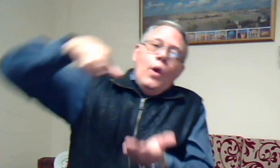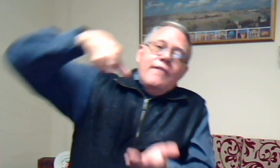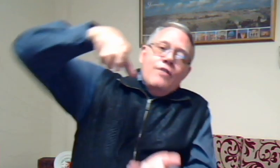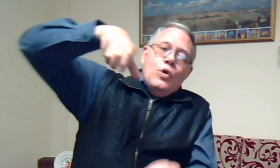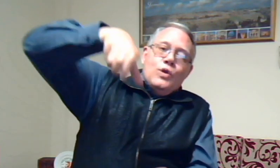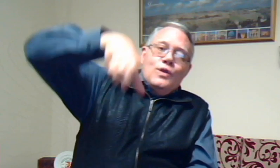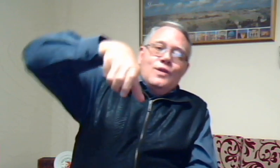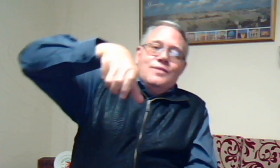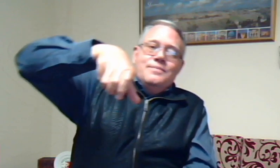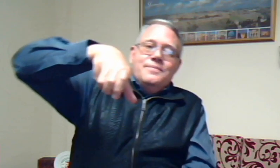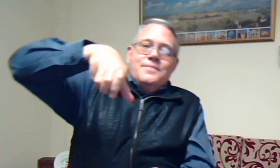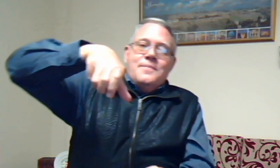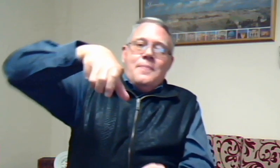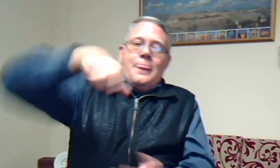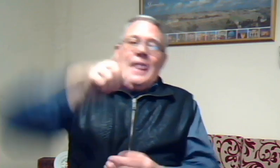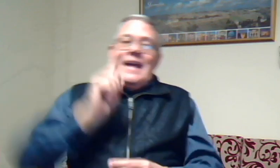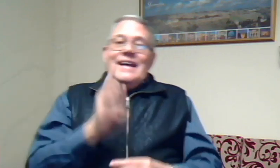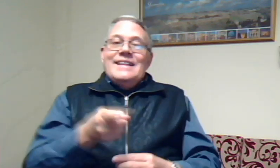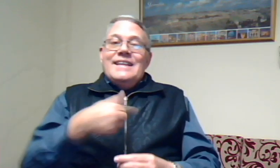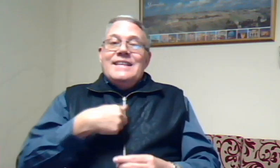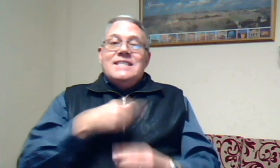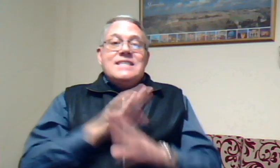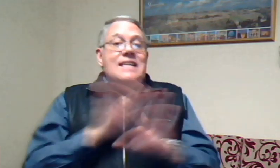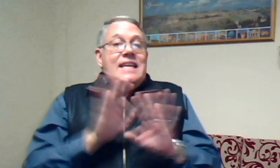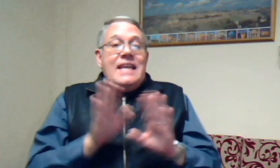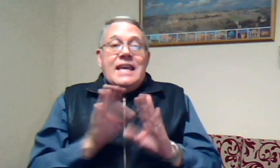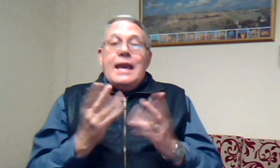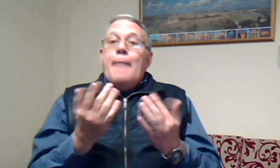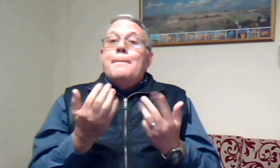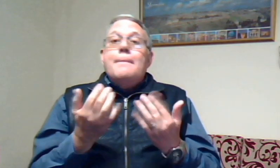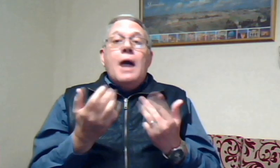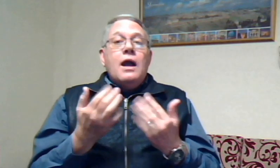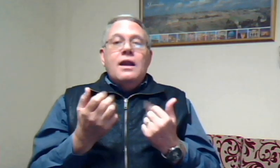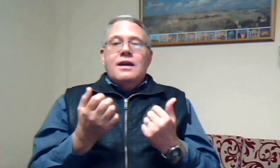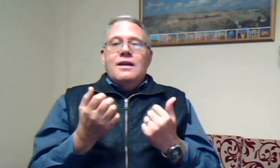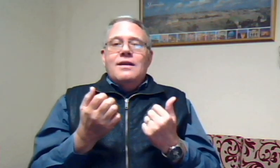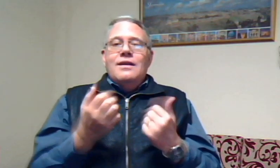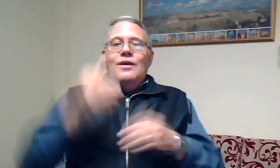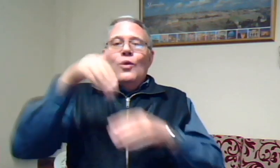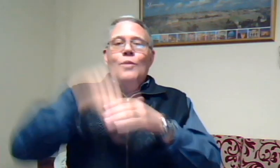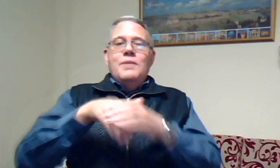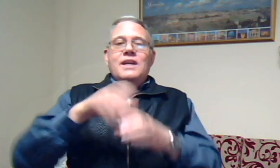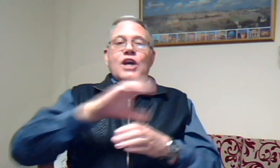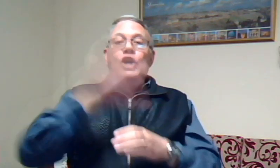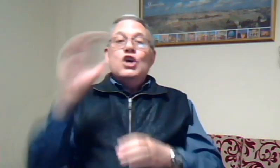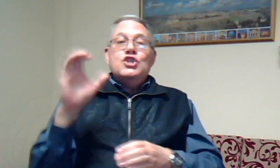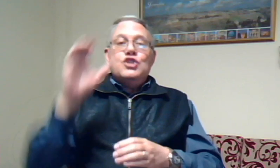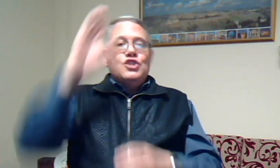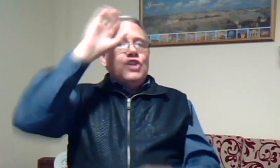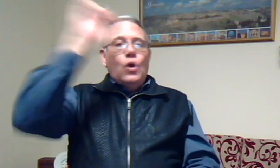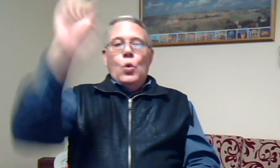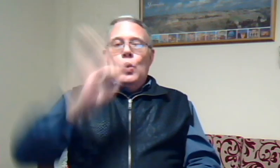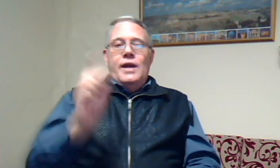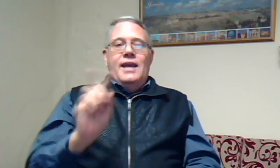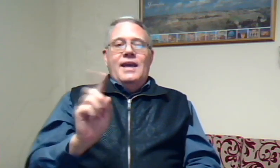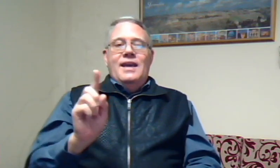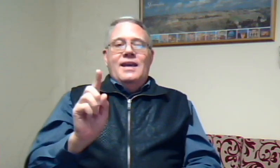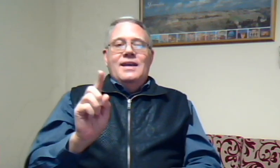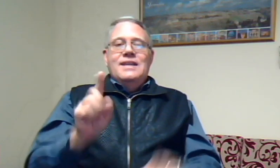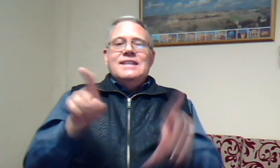word dit is nie makkelijk om in Christus te gloe nie dit